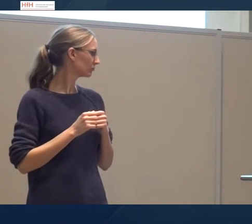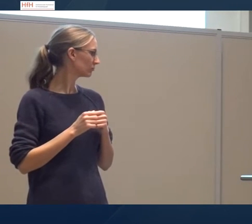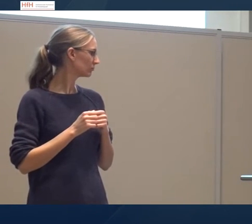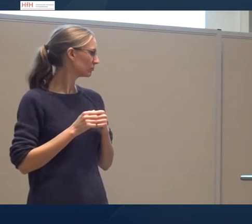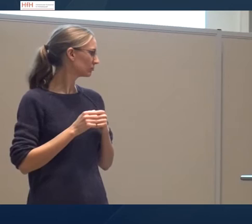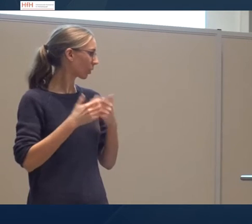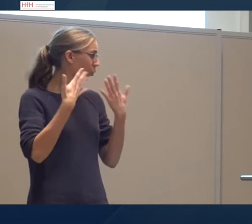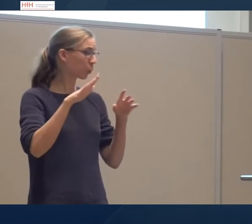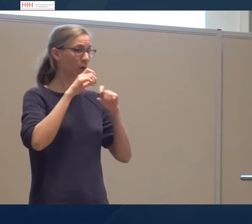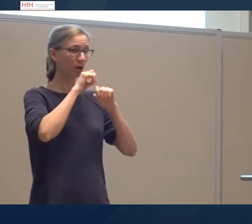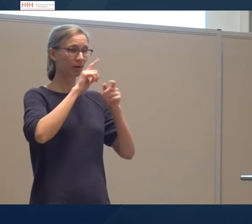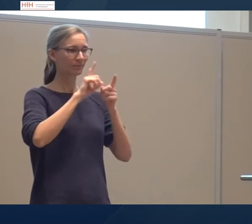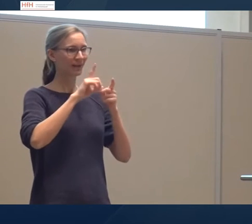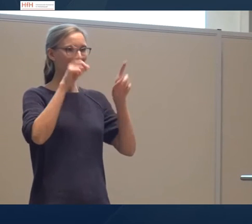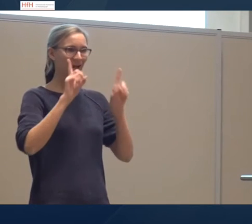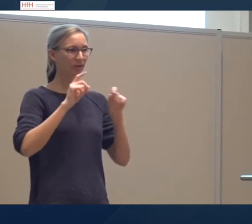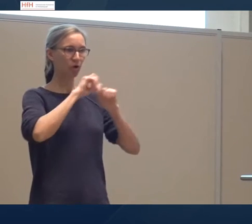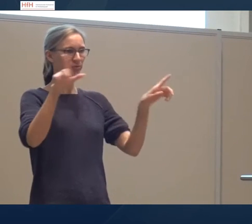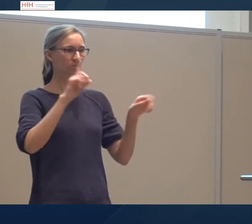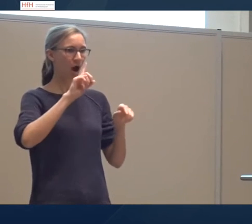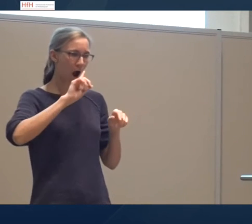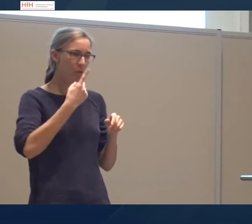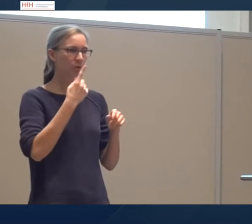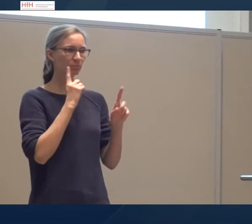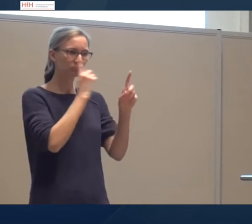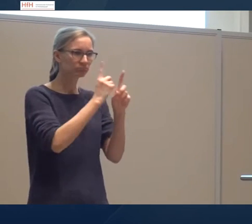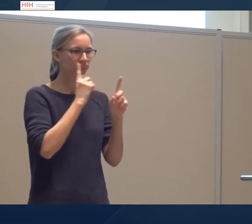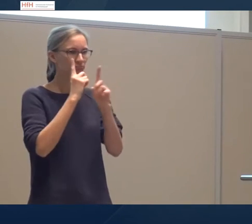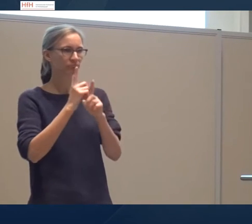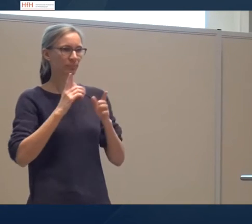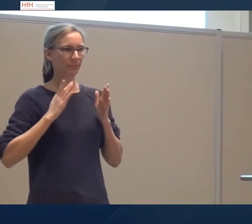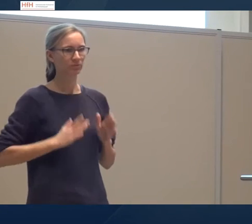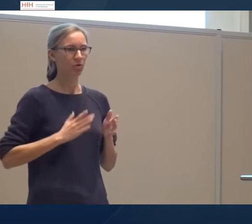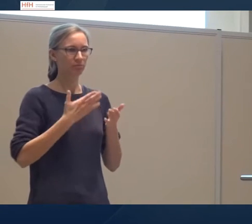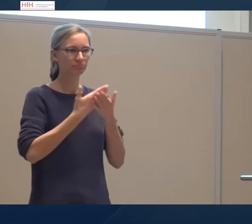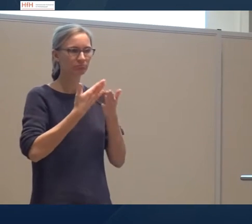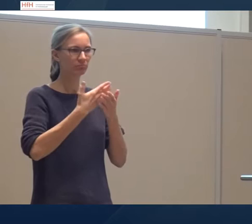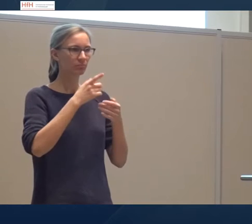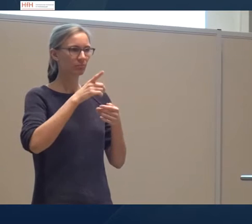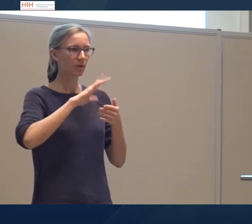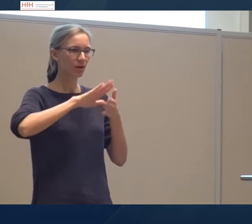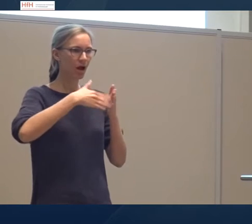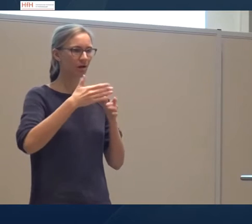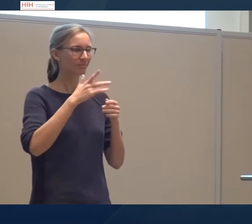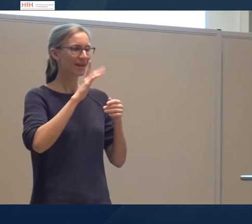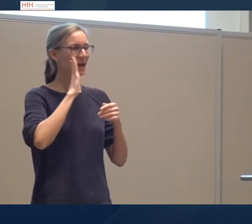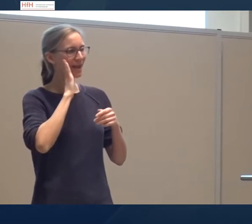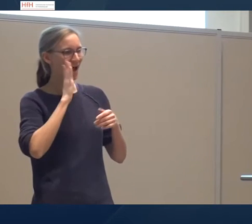An öffentlichen Veranstaltungen sind wir direkt auf die Personen zugegangen, zum Beispiel am Tag der Gebärdensprache in